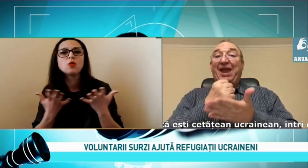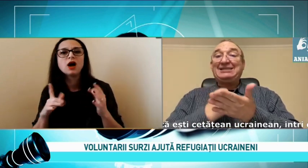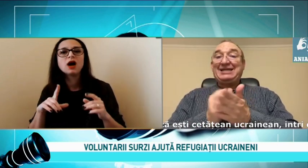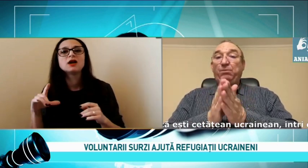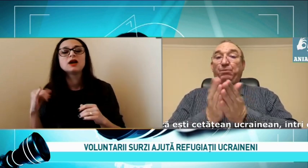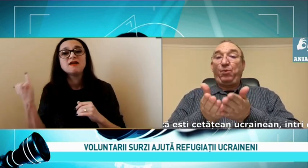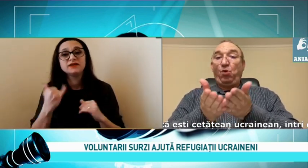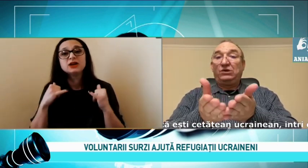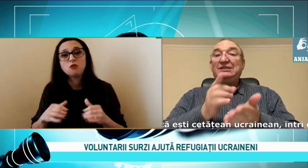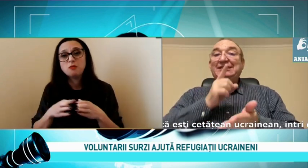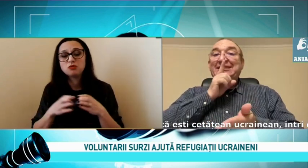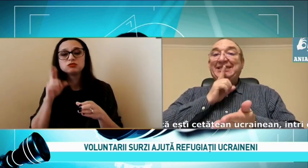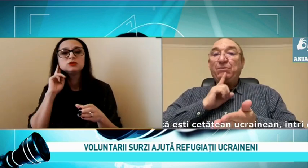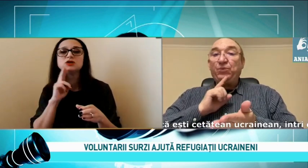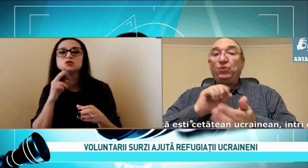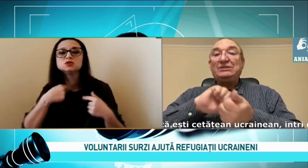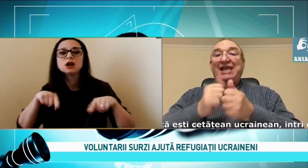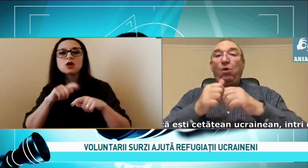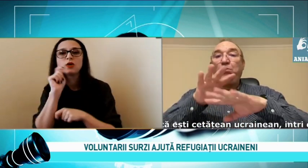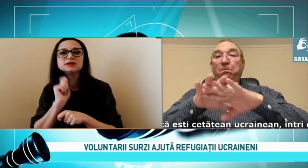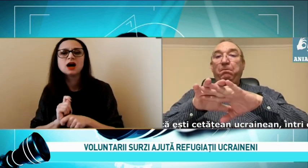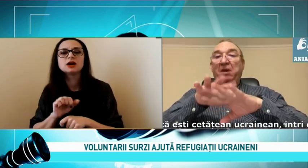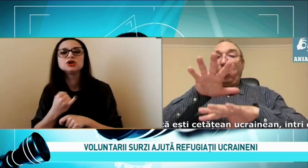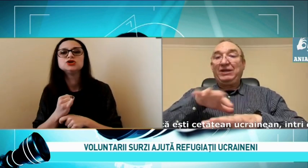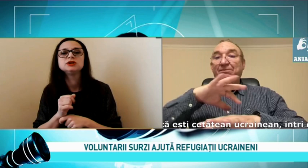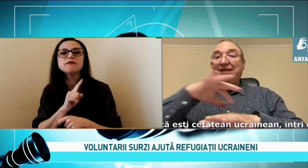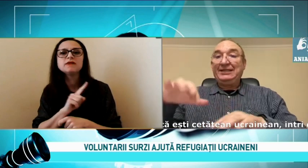țară Și fiecare Cu